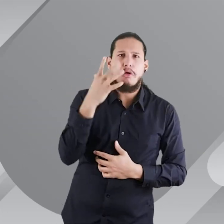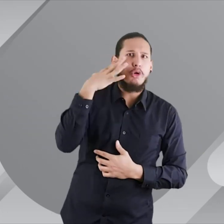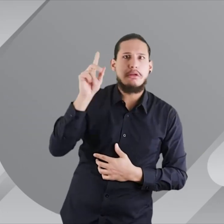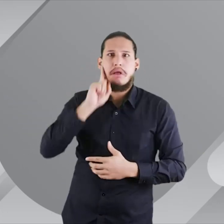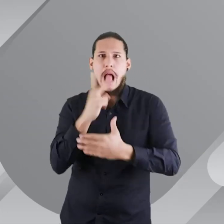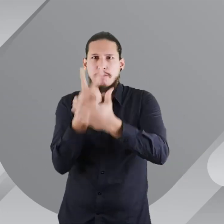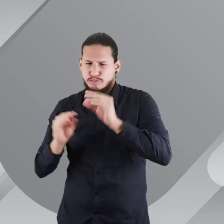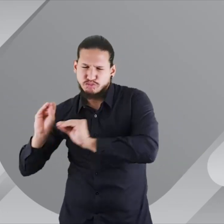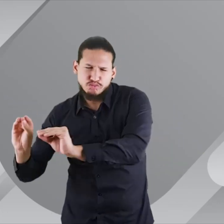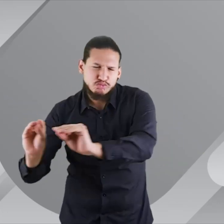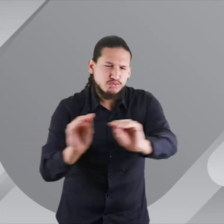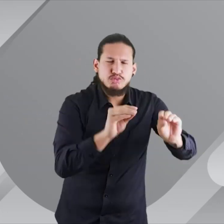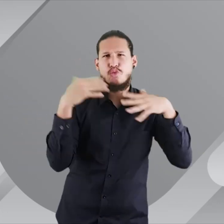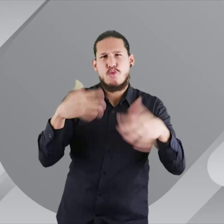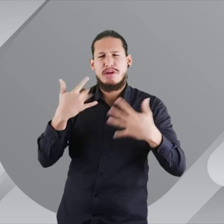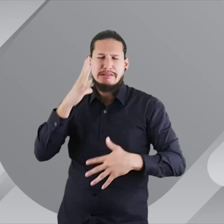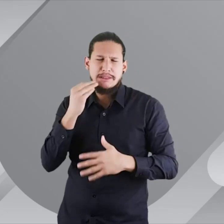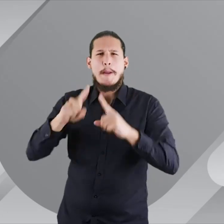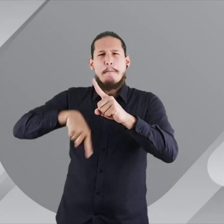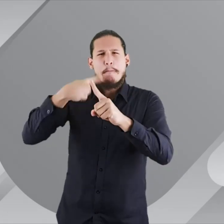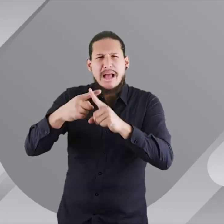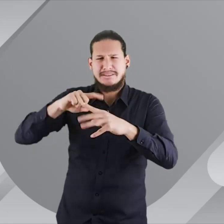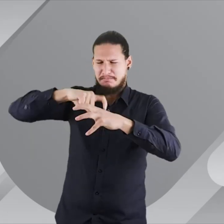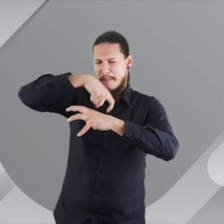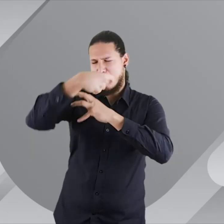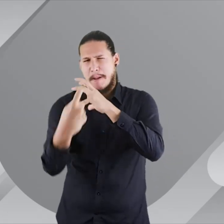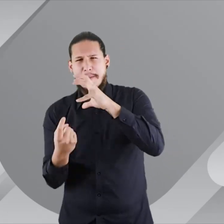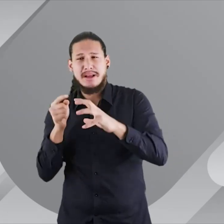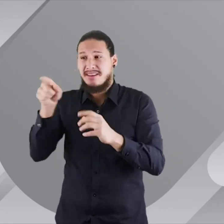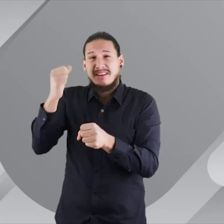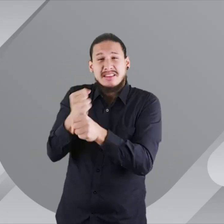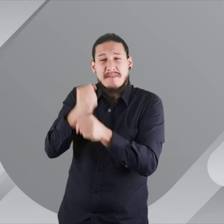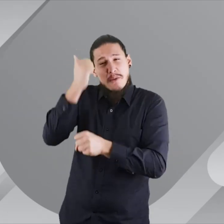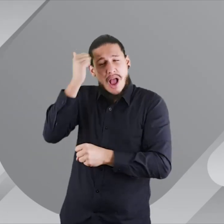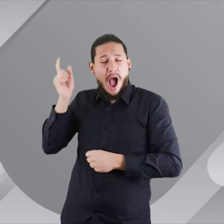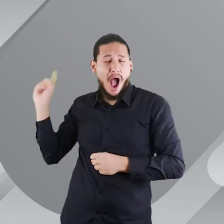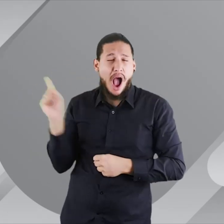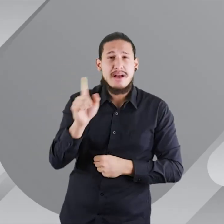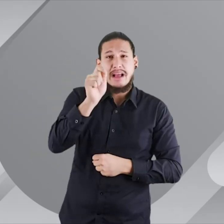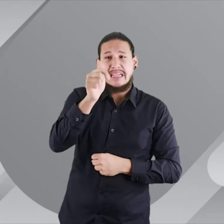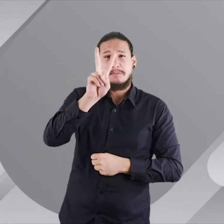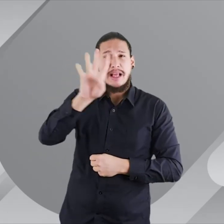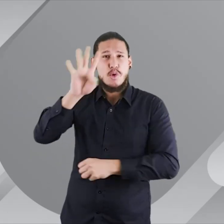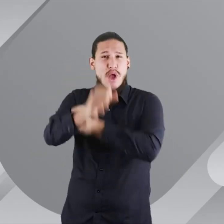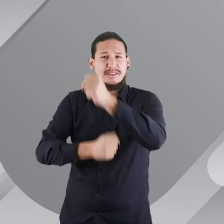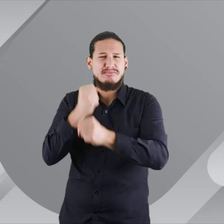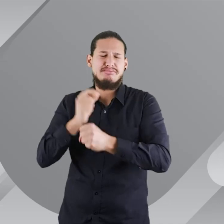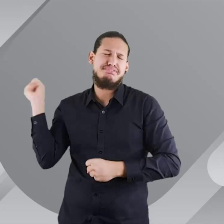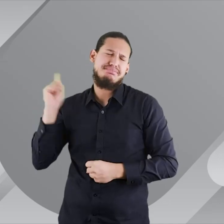intérpretes sordos y oyentes. Esta amplia experiencia sumada a su trayectoria a nivel